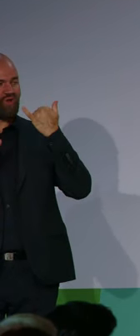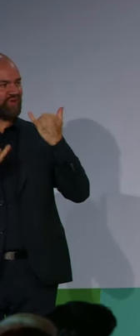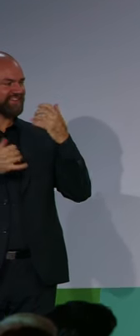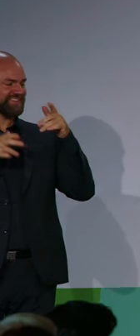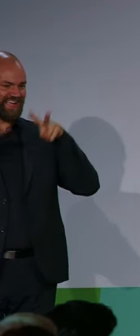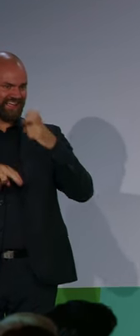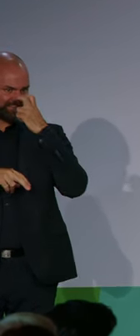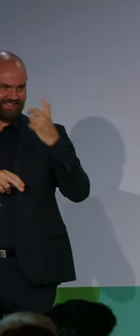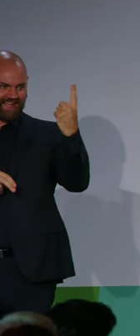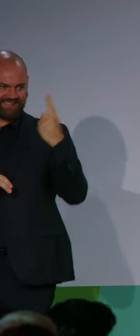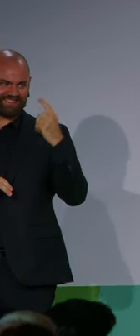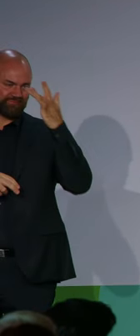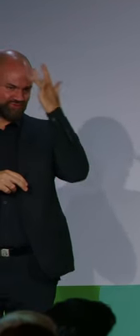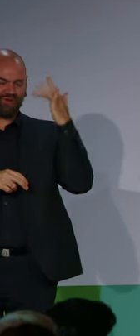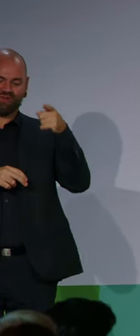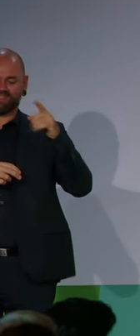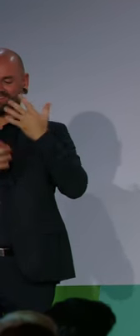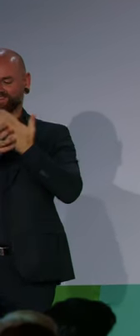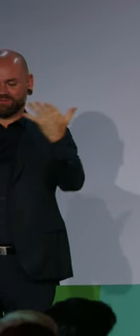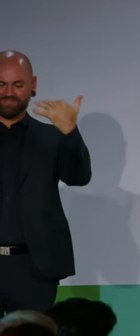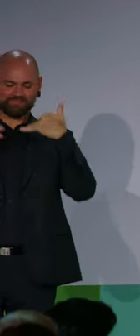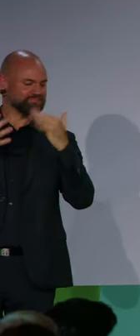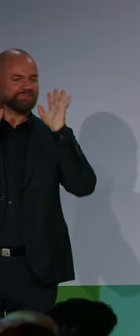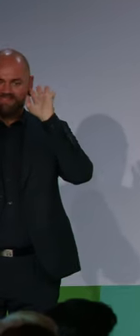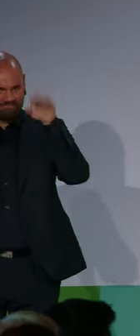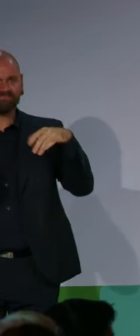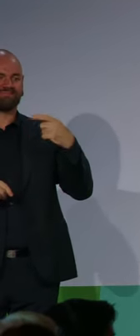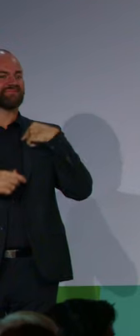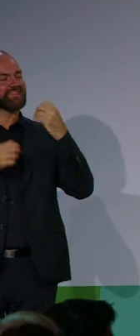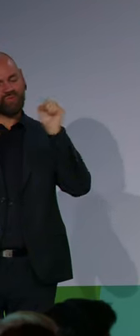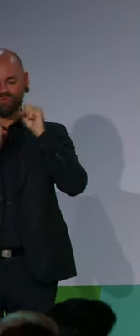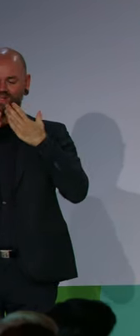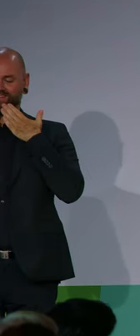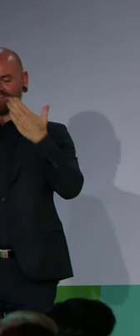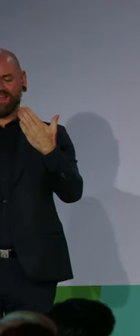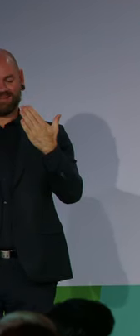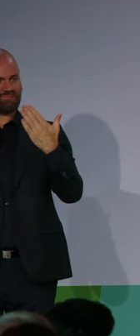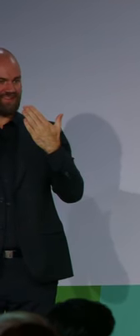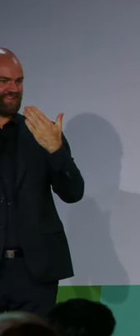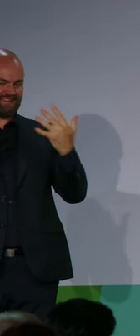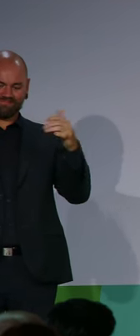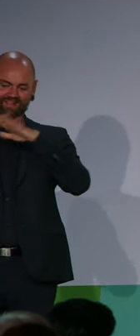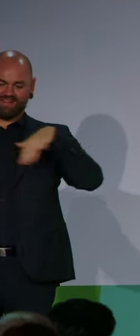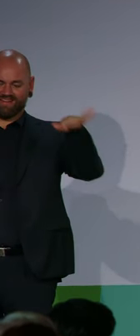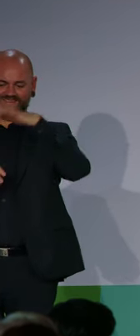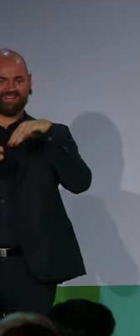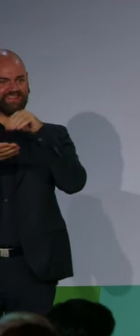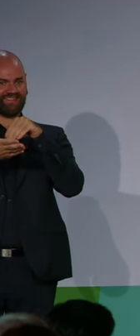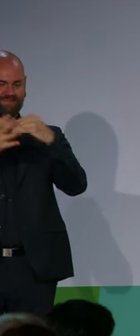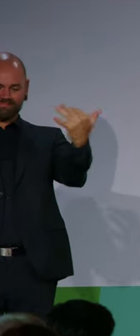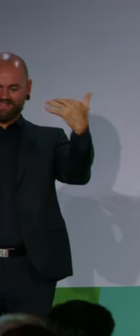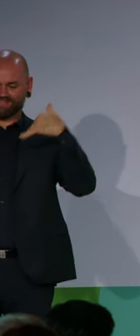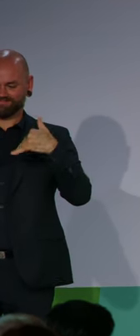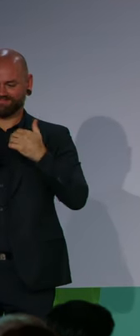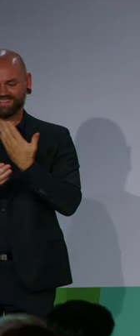Behinderungen auch die Inklusion und auch die Barrierefreiheit einen großen Stellenwert in ihrer politischen Agenda hat. Und ich will das vielleicht an